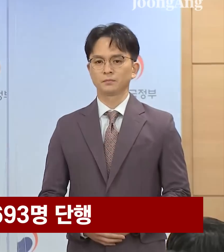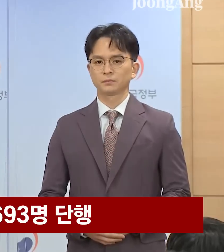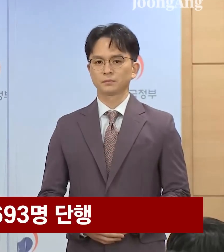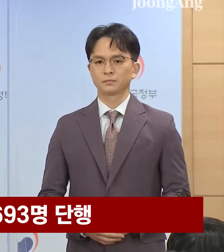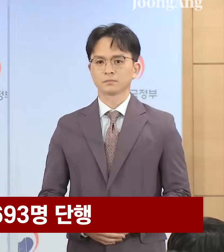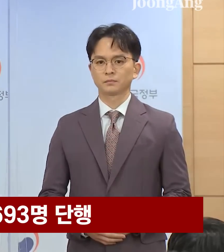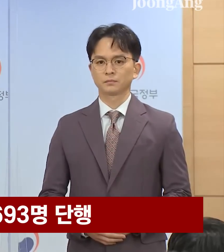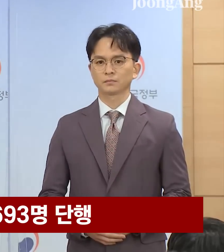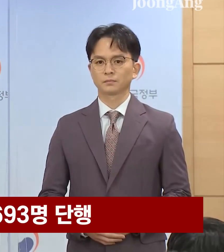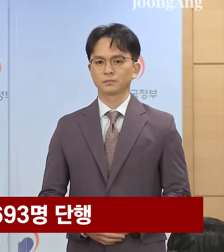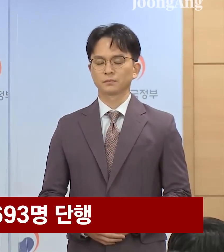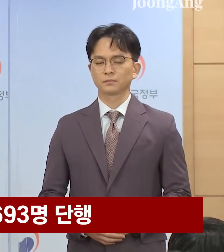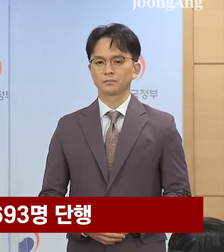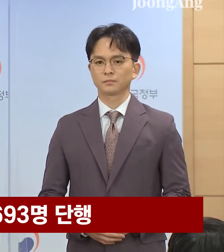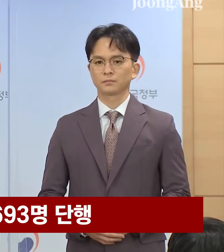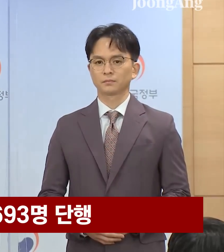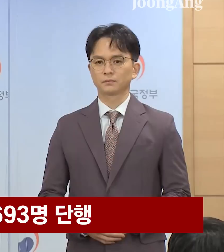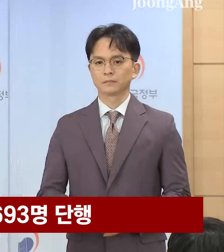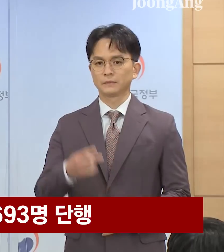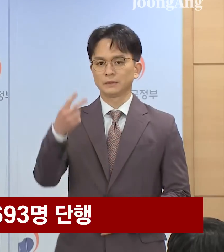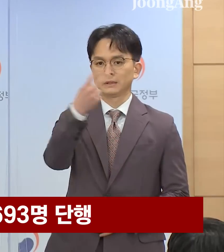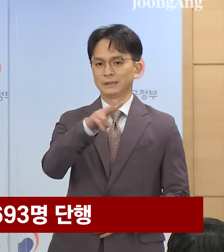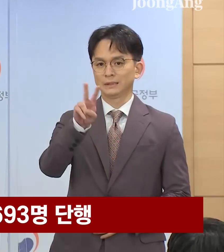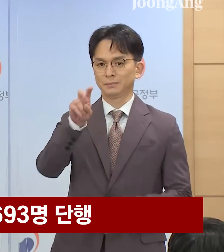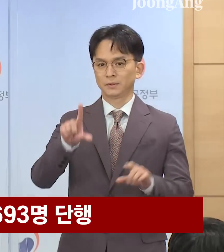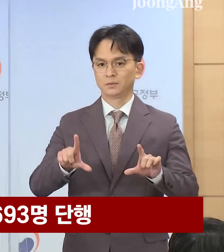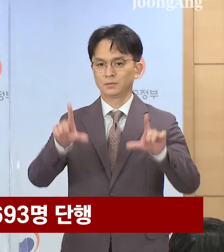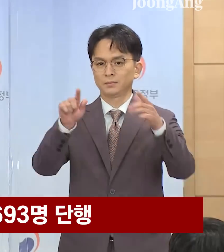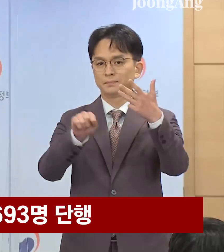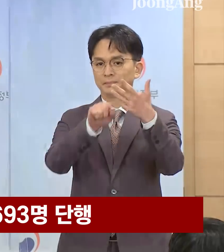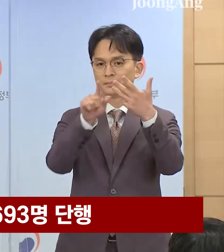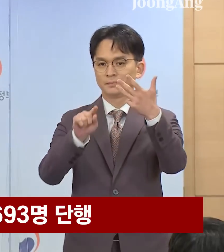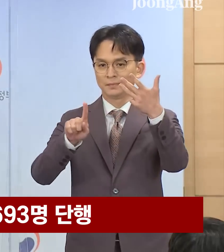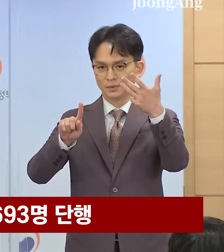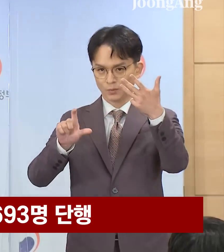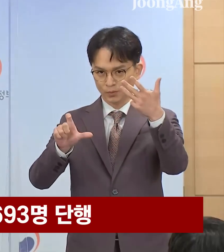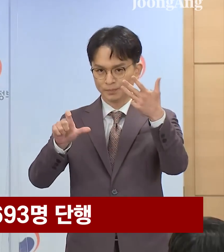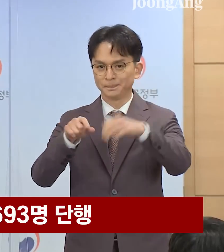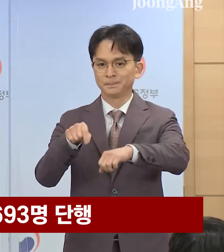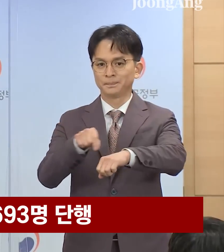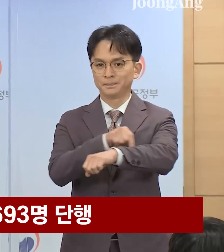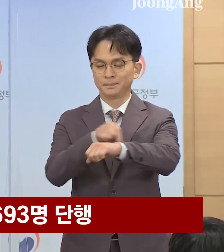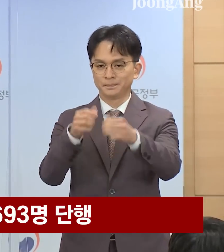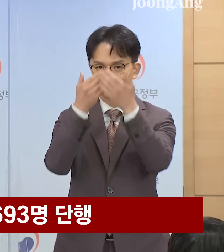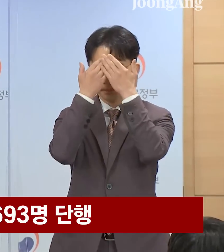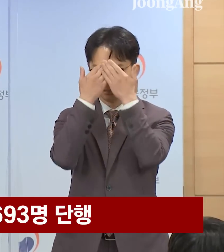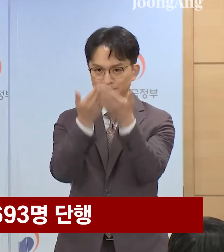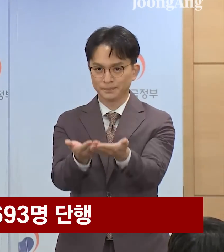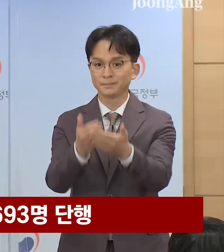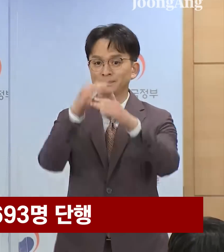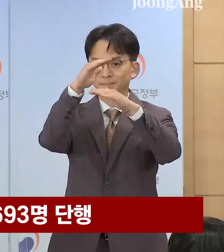지금부터 2022년 광복절 특별사면에 대해서 말씀드리겠습니다.